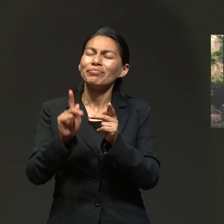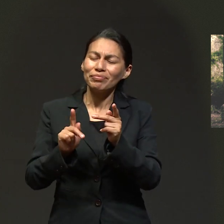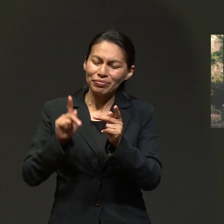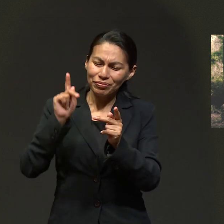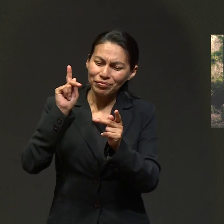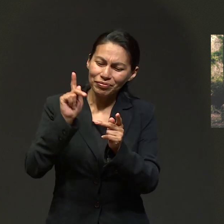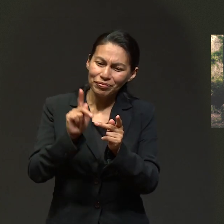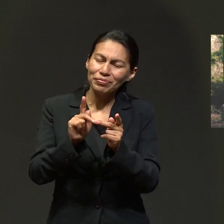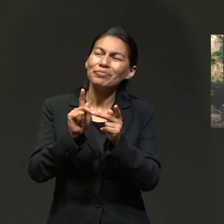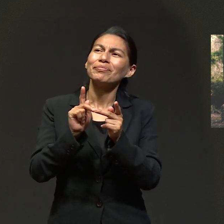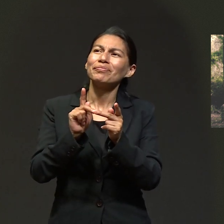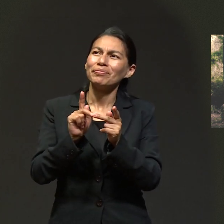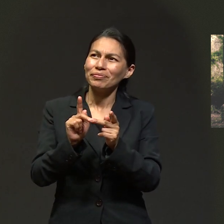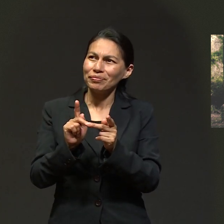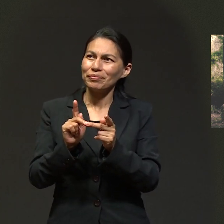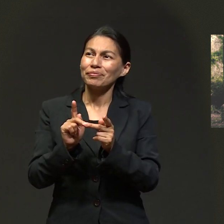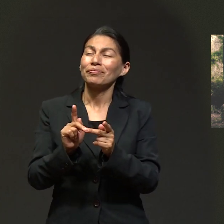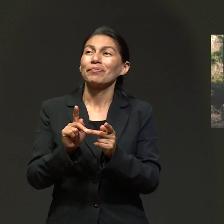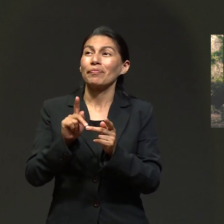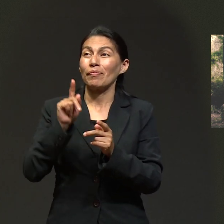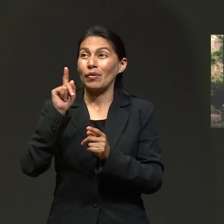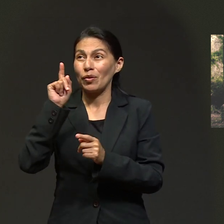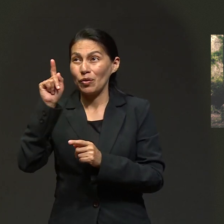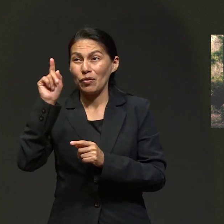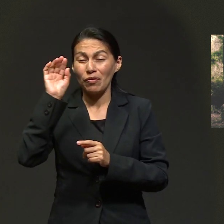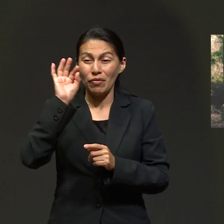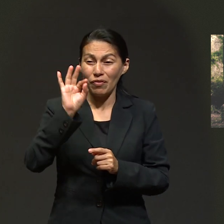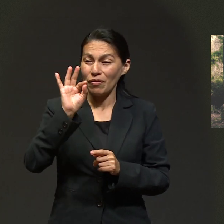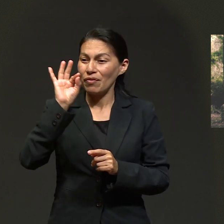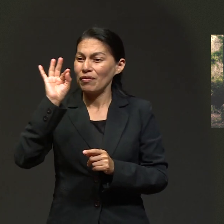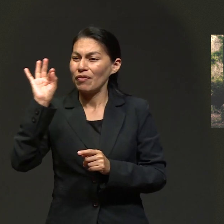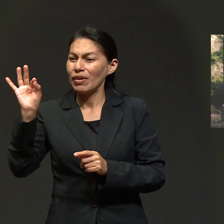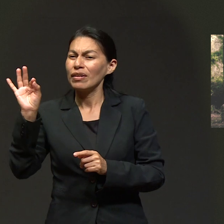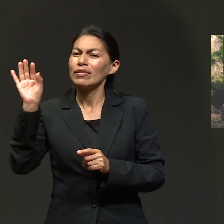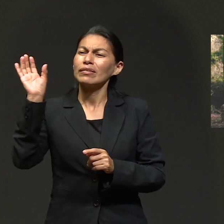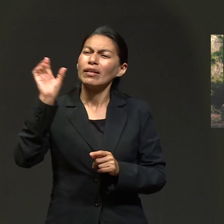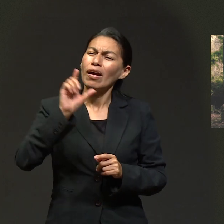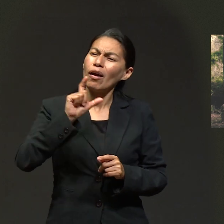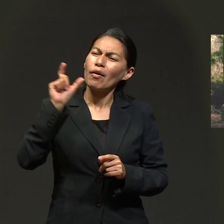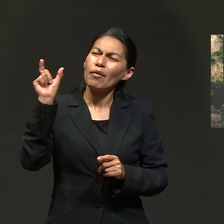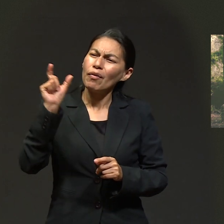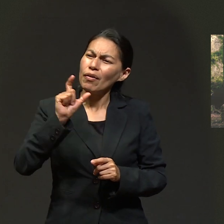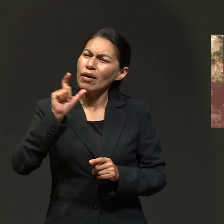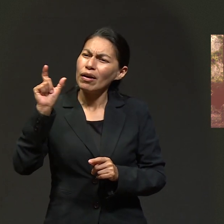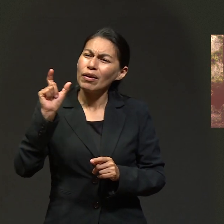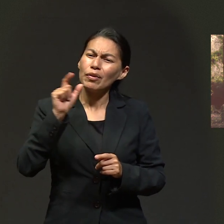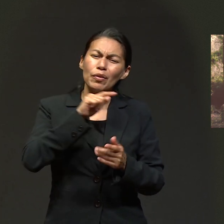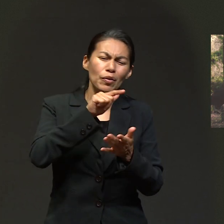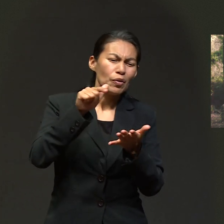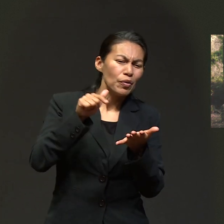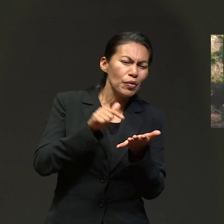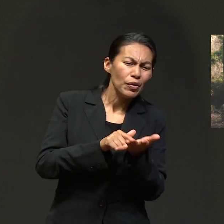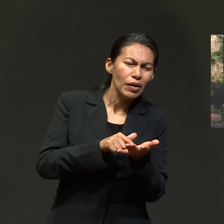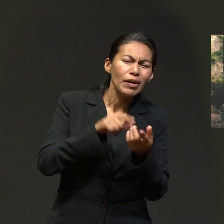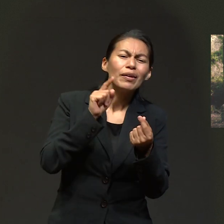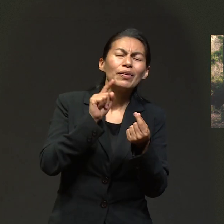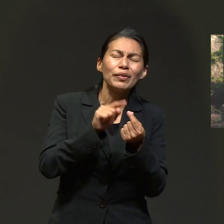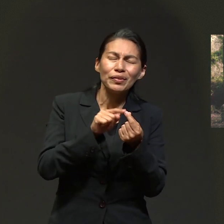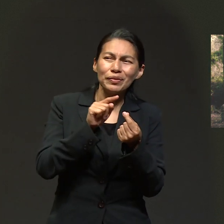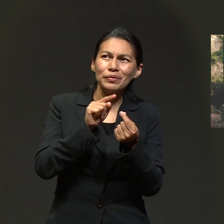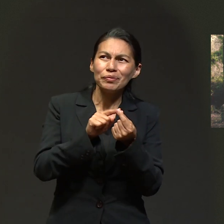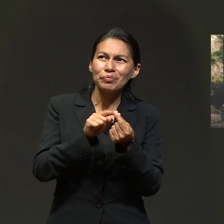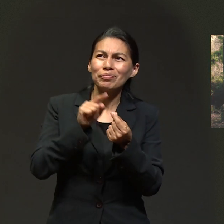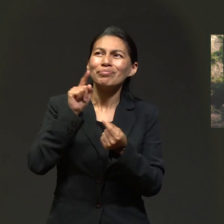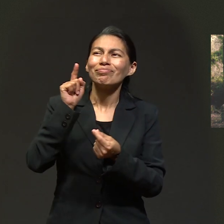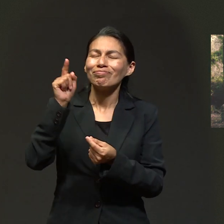Tienes planes perfectos, defines la hora, el lugar y